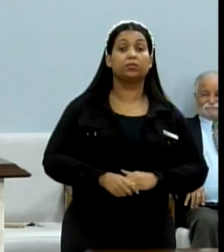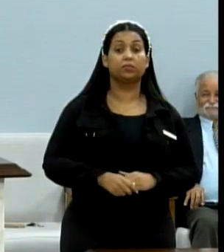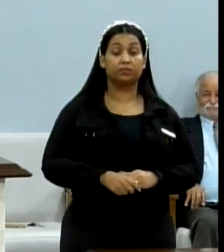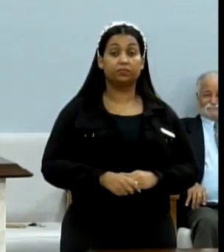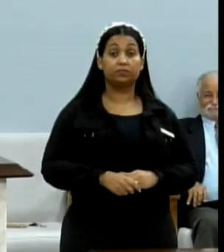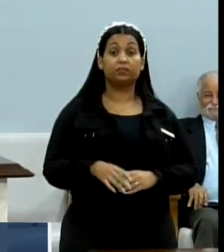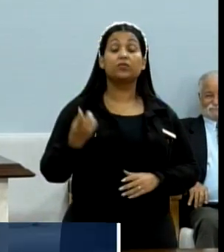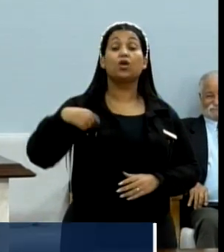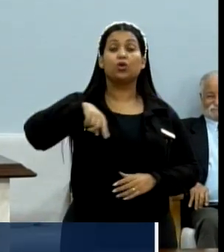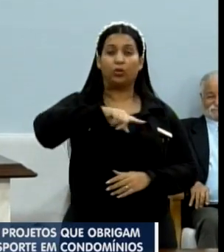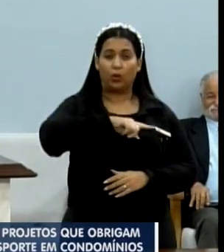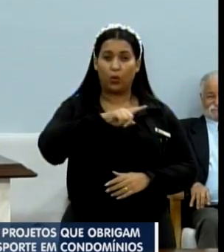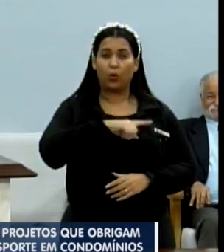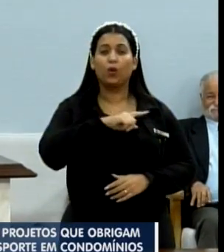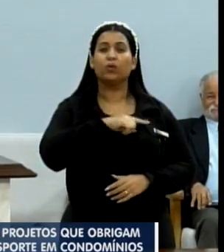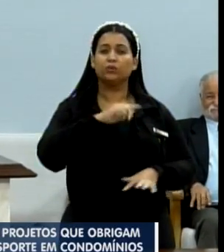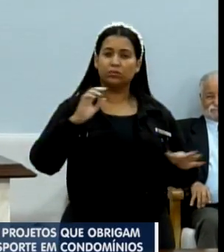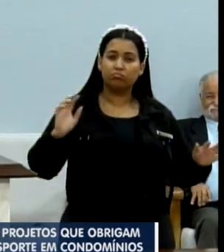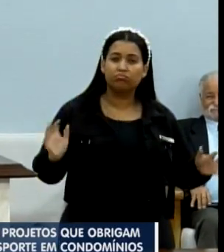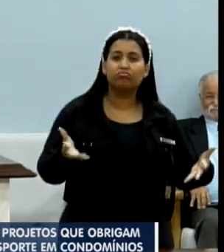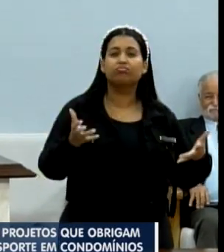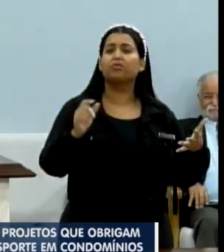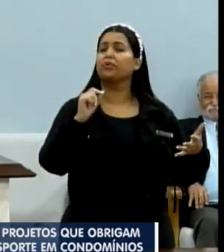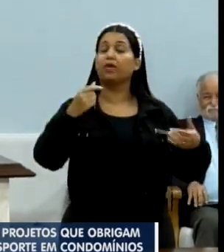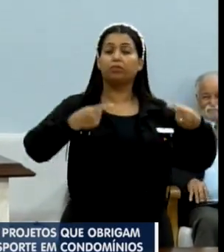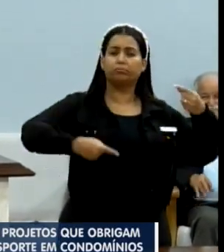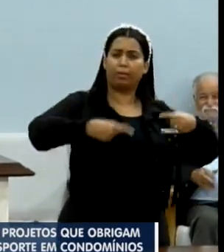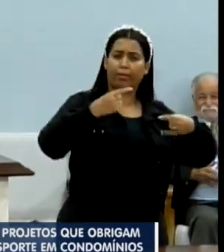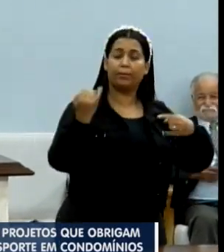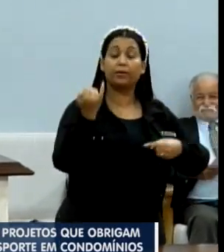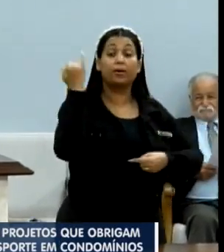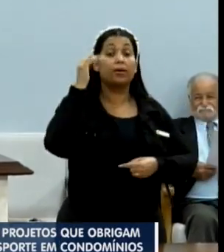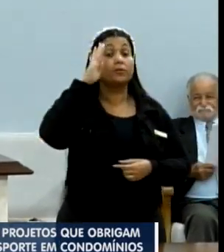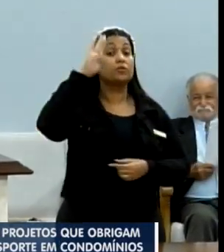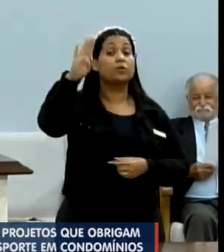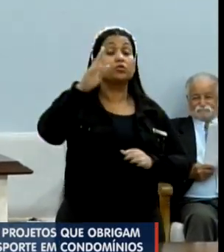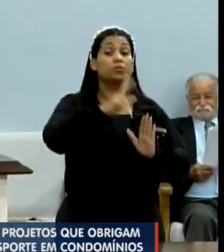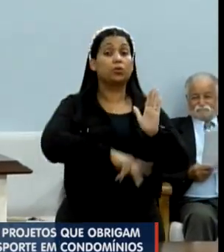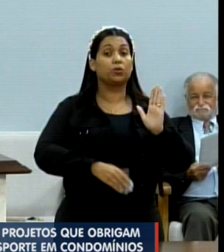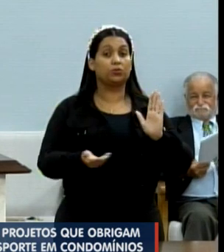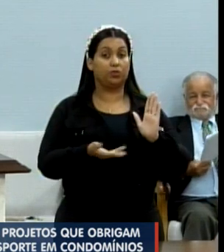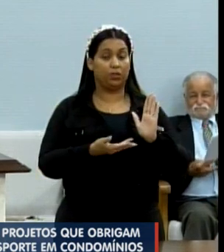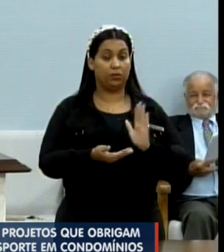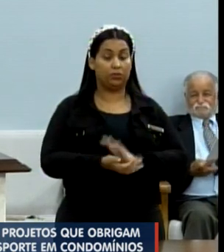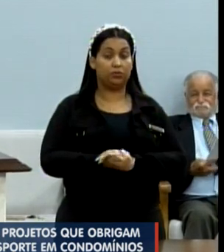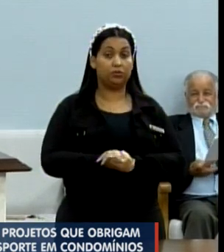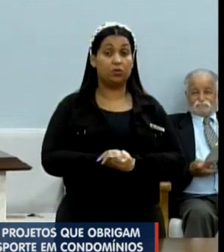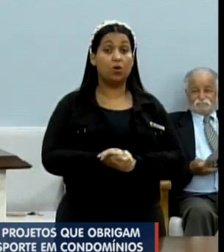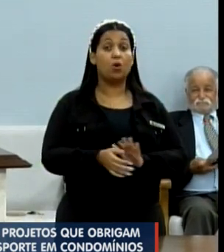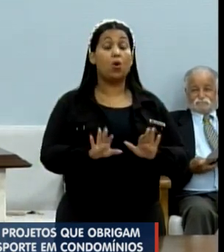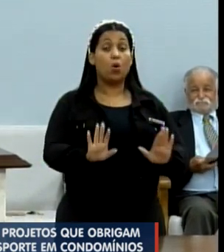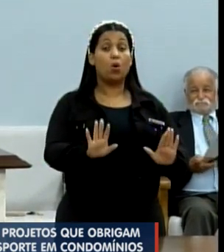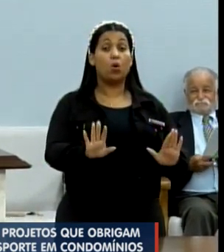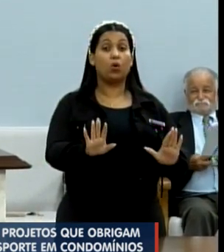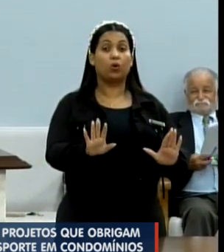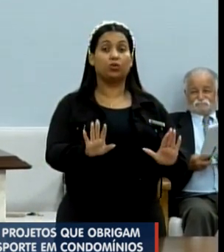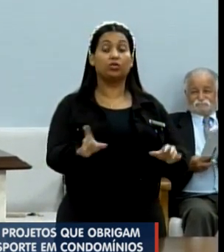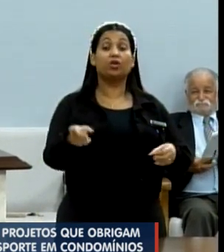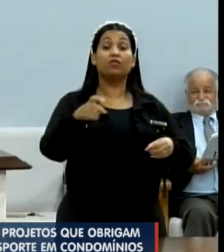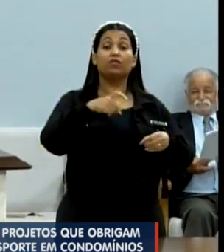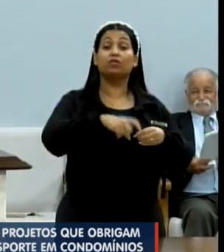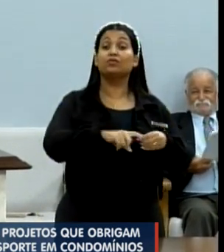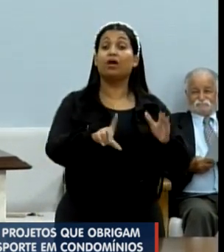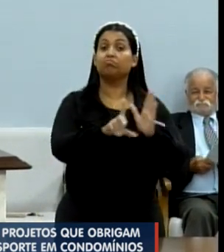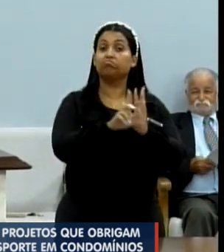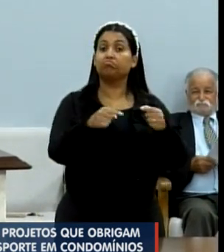Nós temos sempre que promover os debates importantes, especialmente projetos que já estão encaminhando. Hoje nós vamos voltar na legalidade,